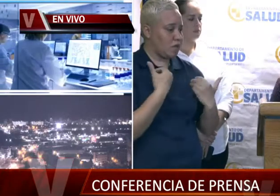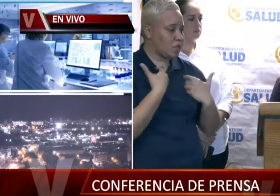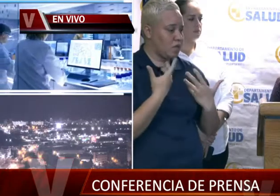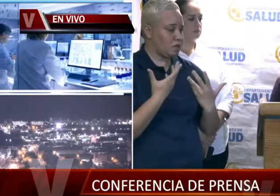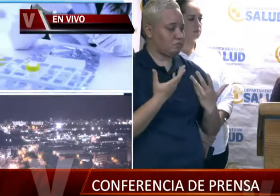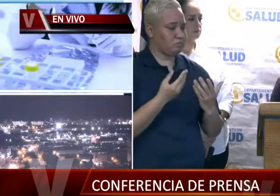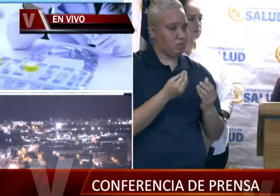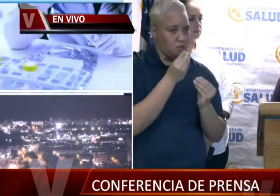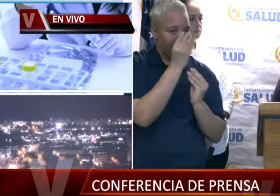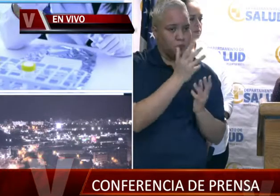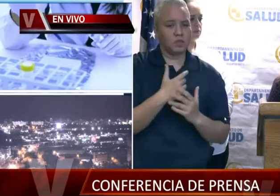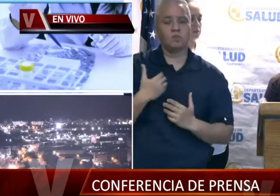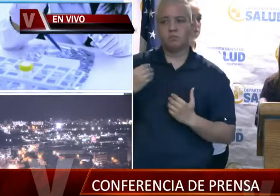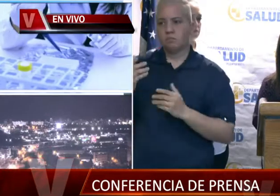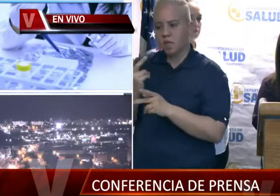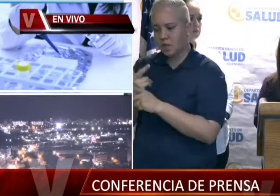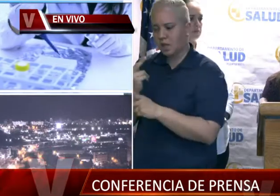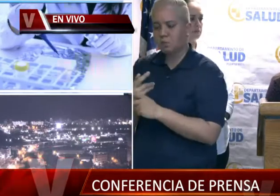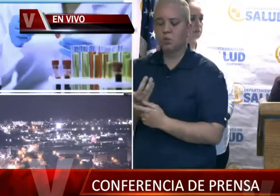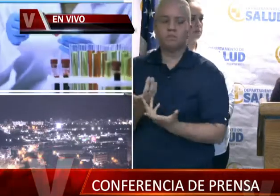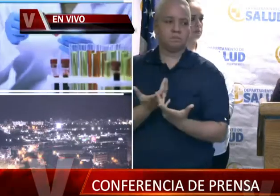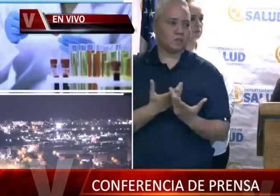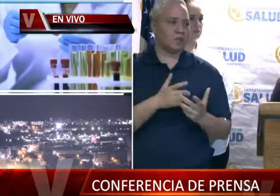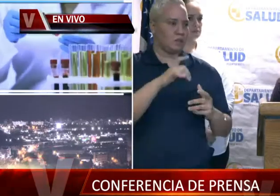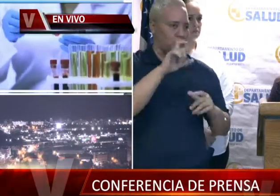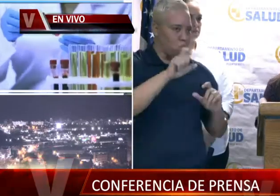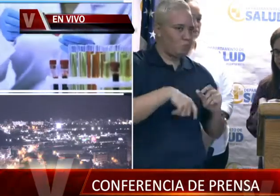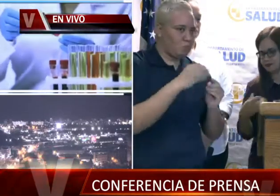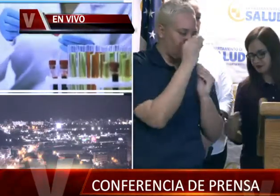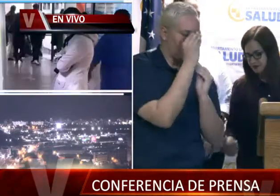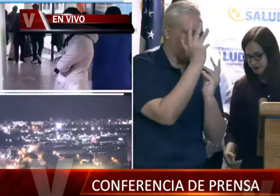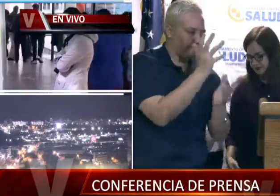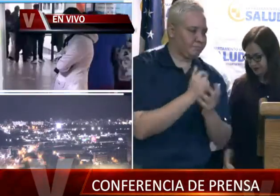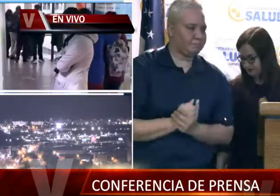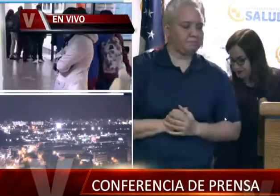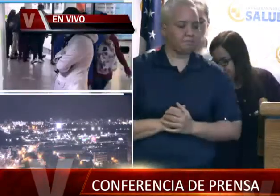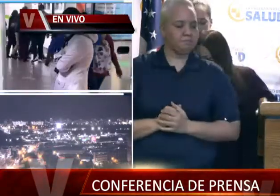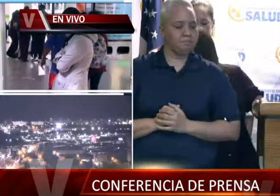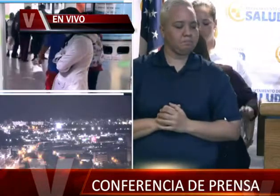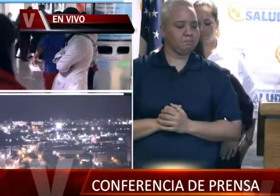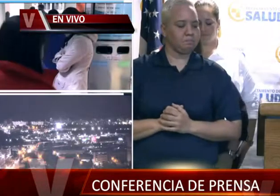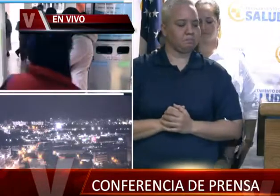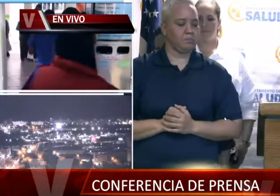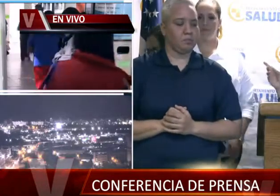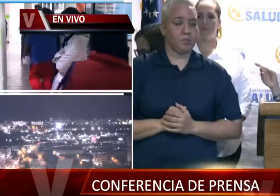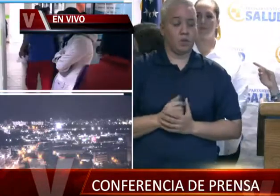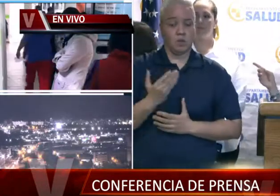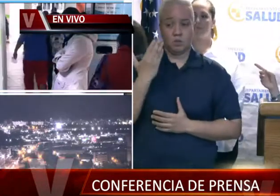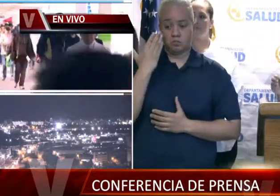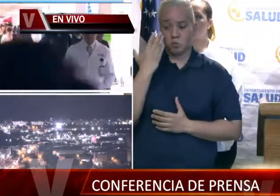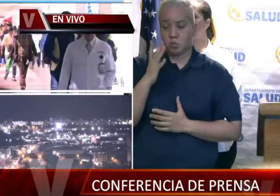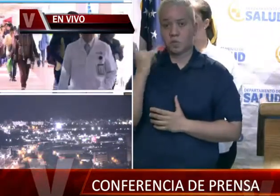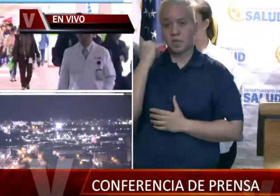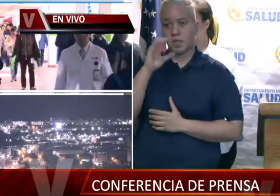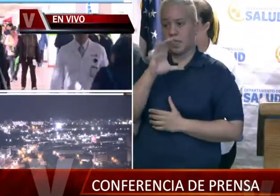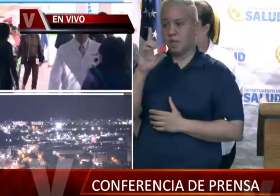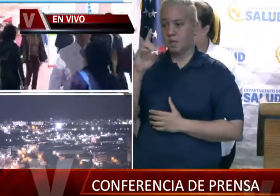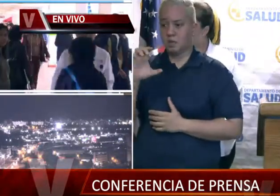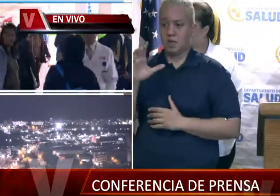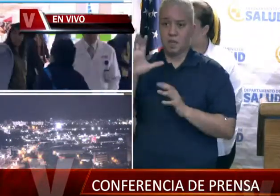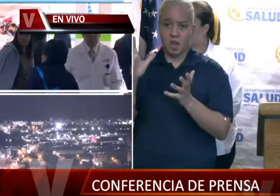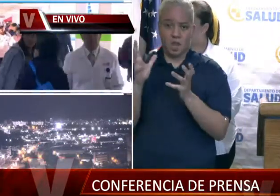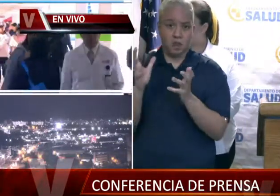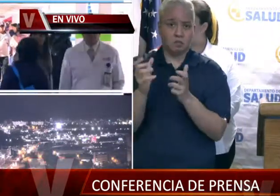Sí, mantenemos un inventario. Se lo podemos conseguir. No sé si por parte del CDC quisiera hacer algunas